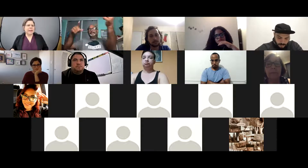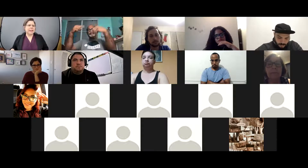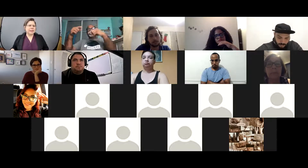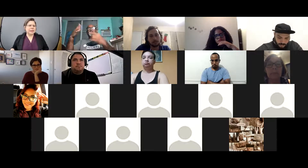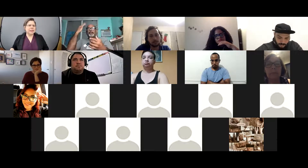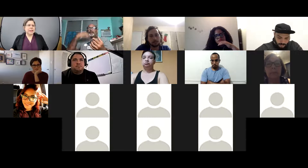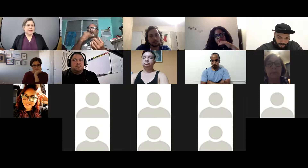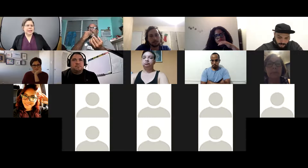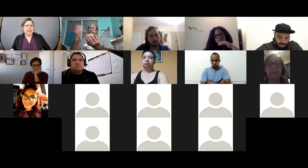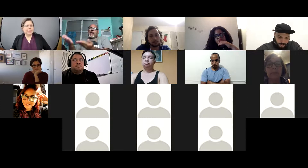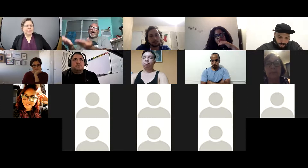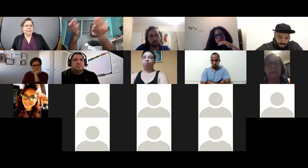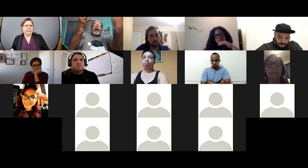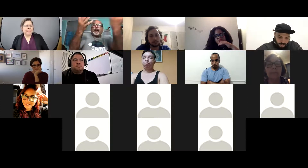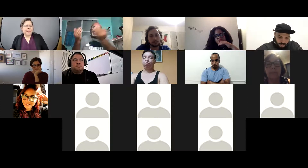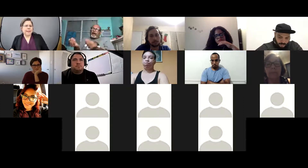lavado de manos